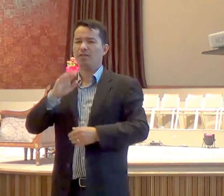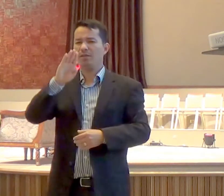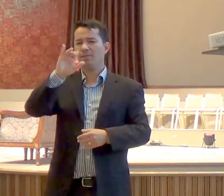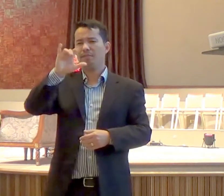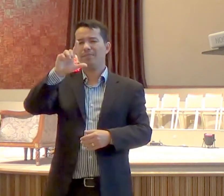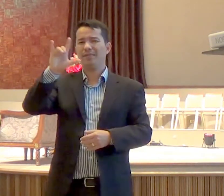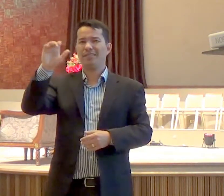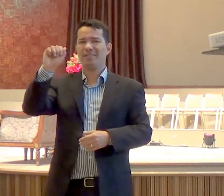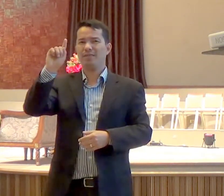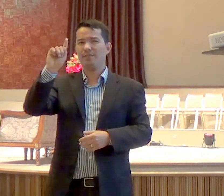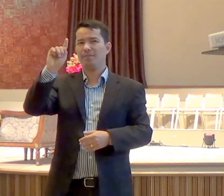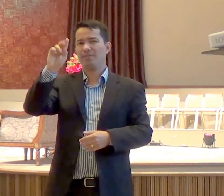pastor evangelista, Billy Graham,